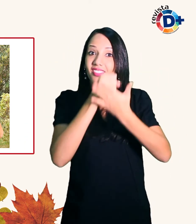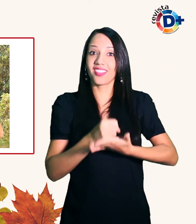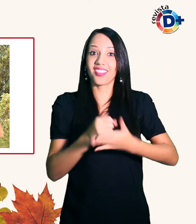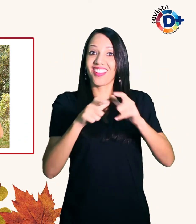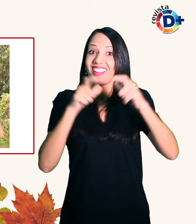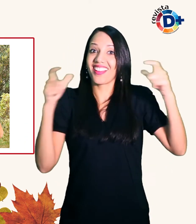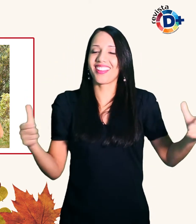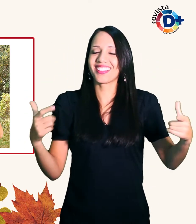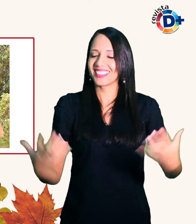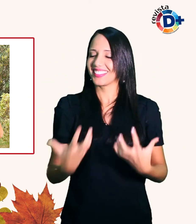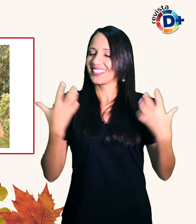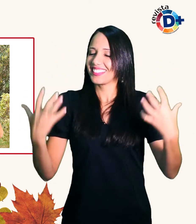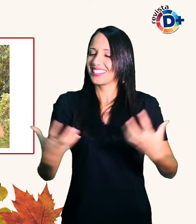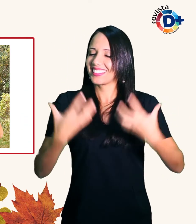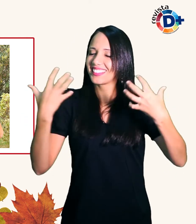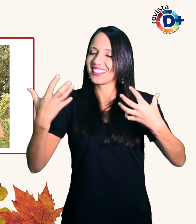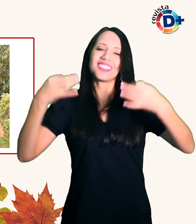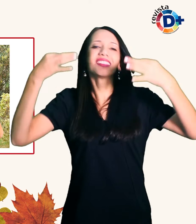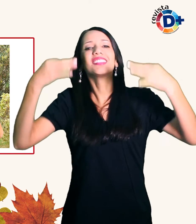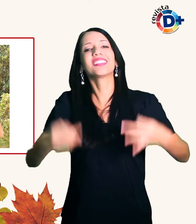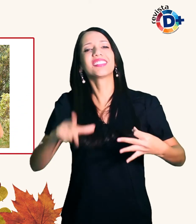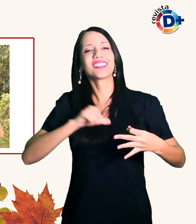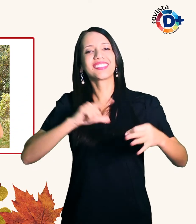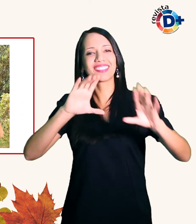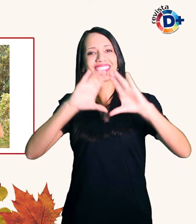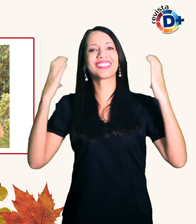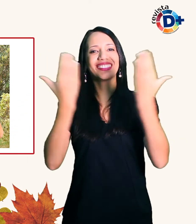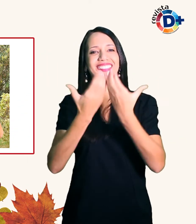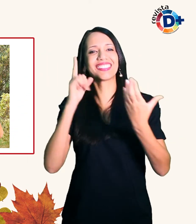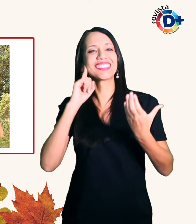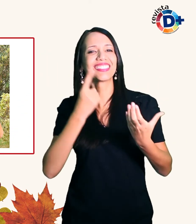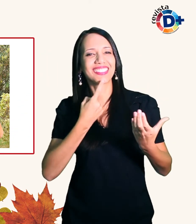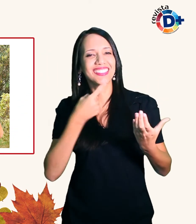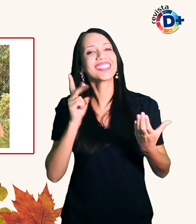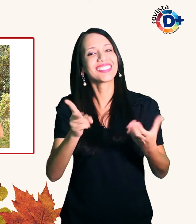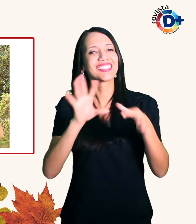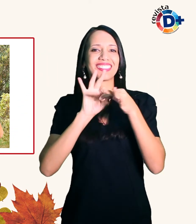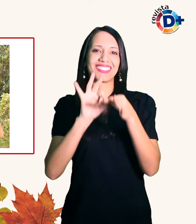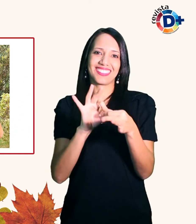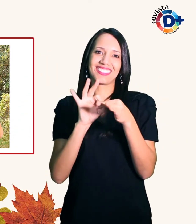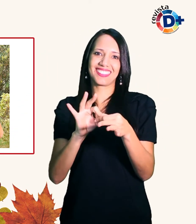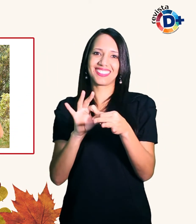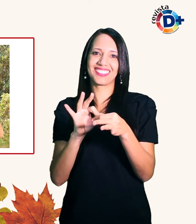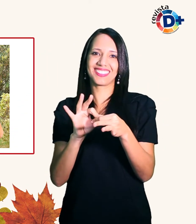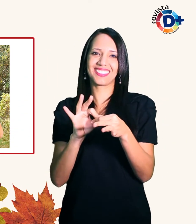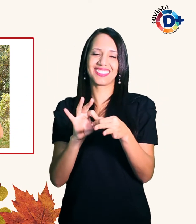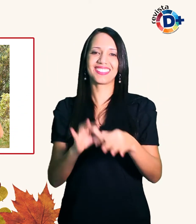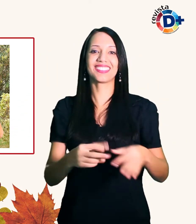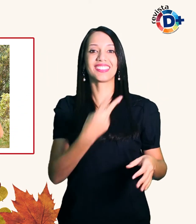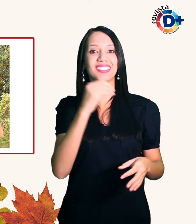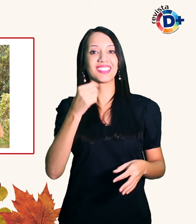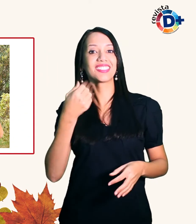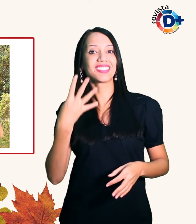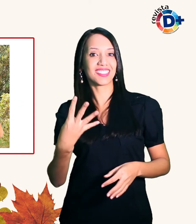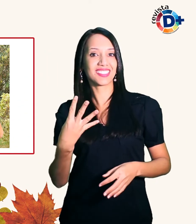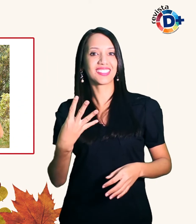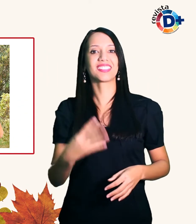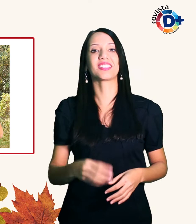motivação veio justamente da comunidade surda sempre unida Em 2014 Gabriela descobriu um